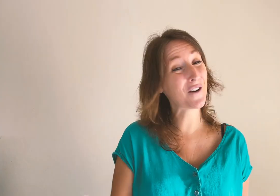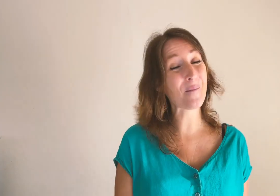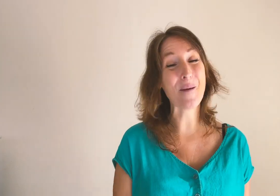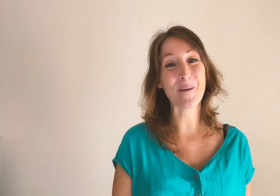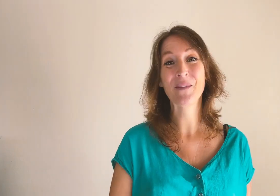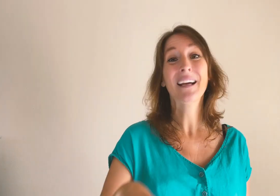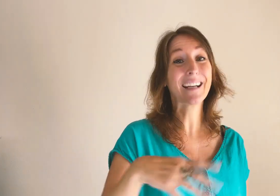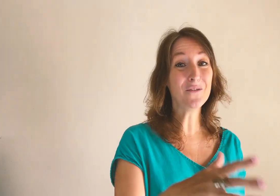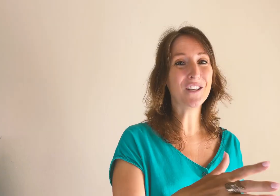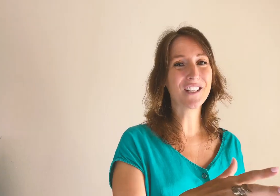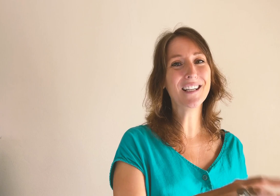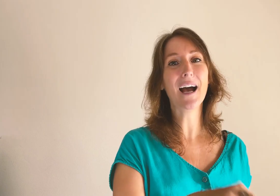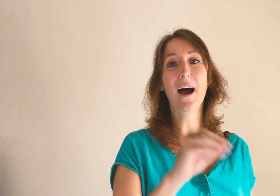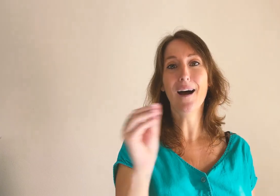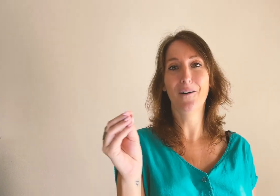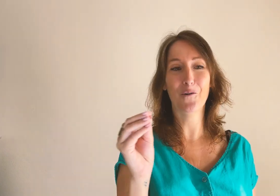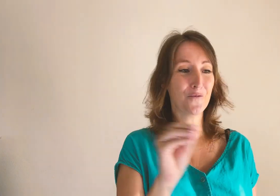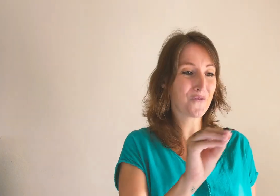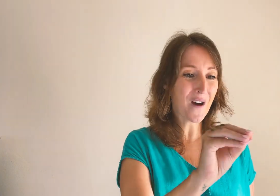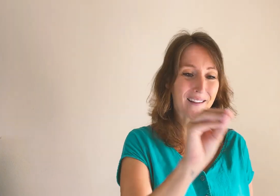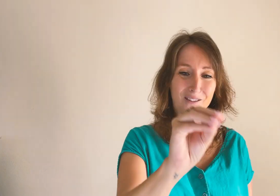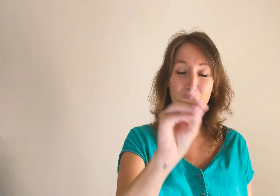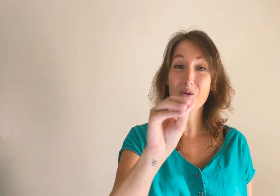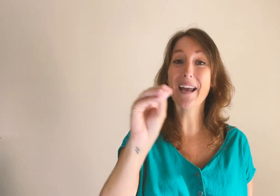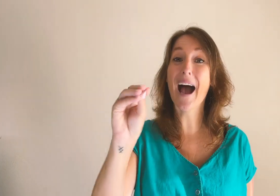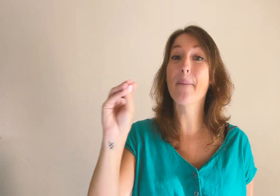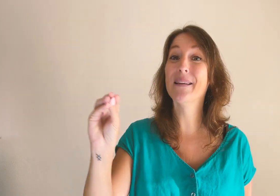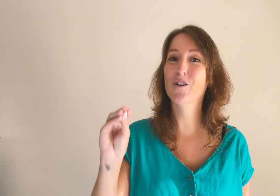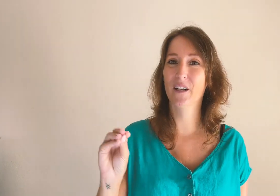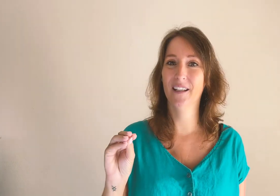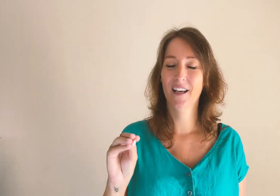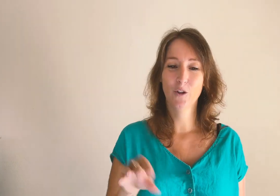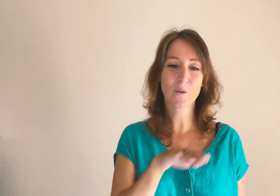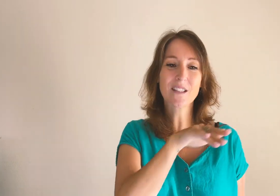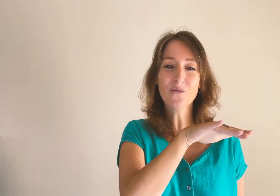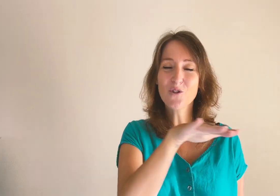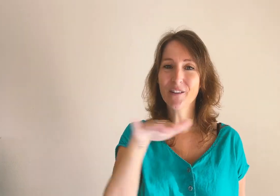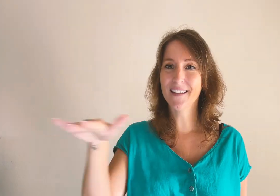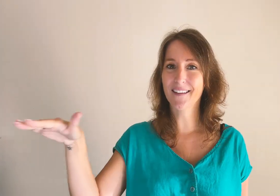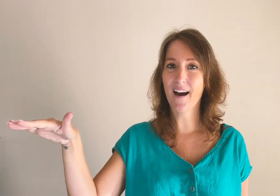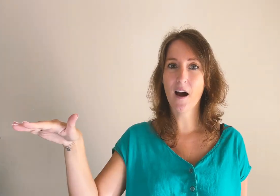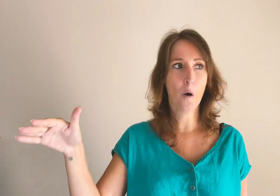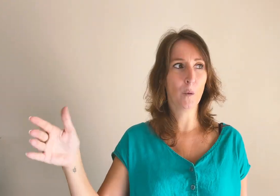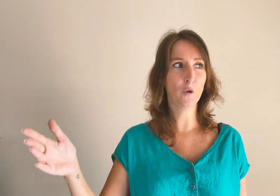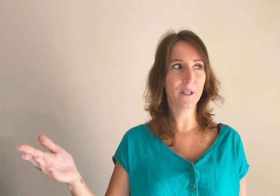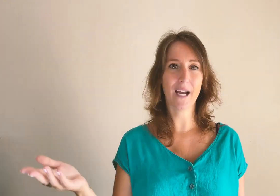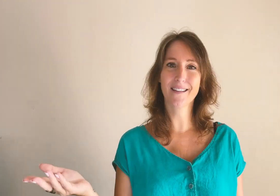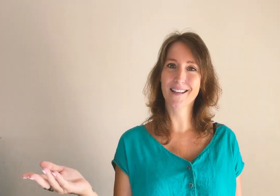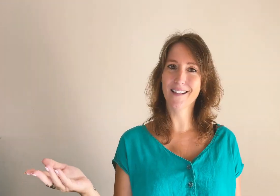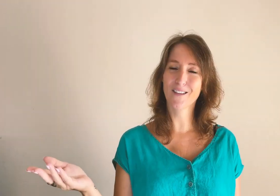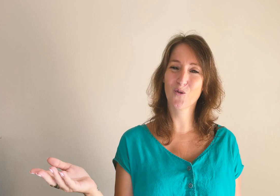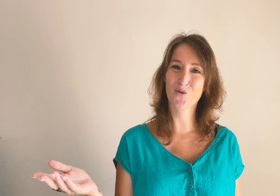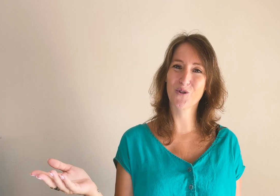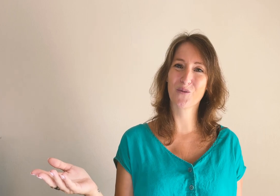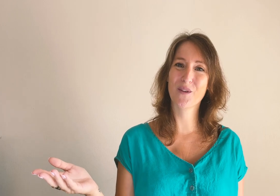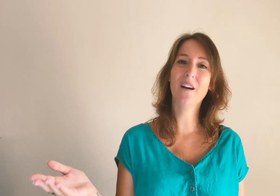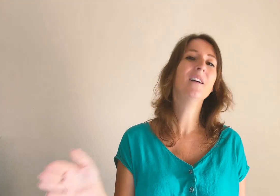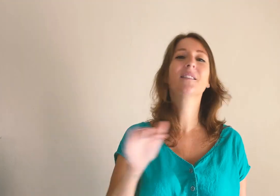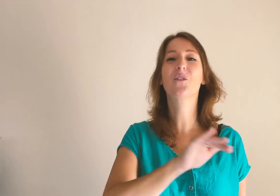quand même réfléchir à voir ce qu'on pourrait améliorer. Donc, si vous en êtes à, non, mais il n rien qui est cassé, tout fonctionne bien, c'est que